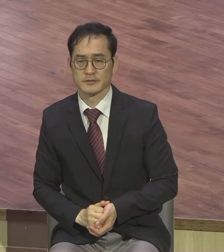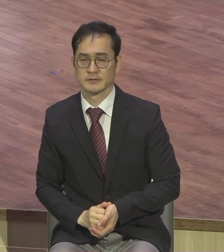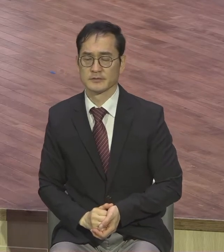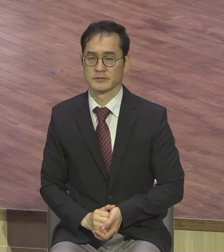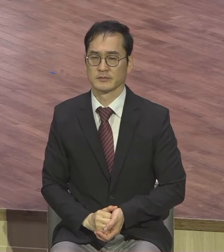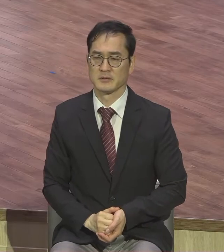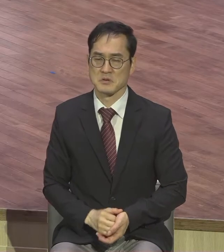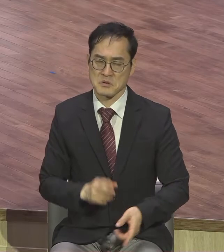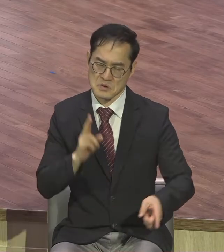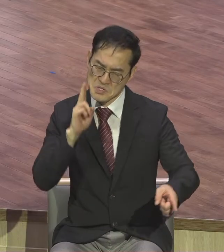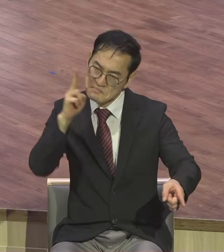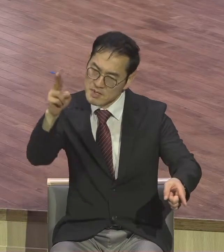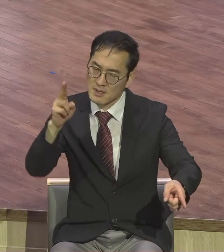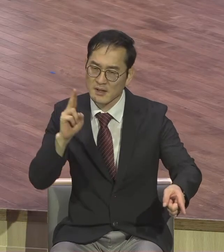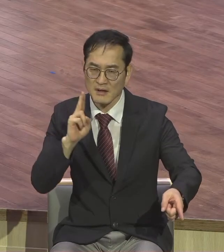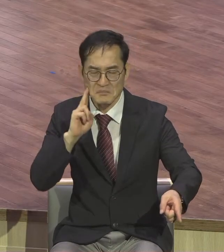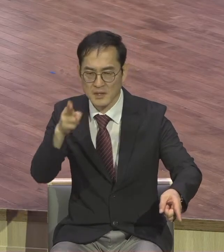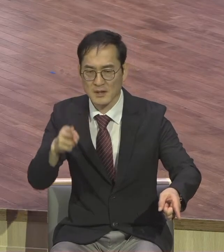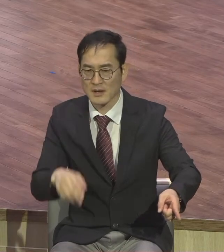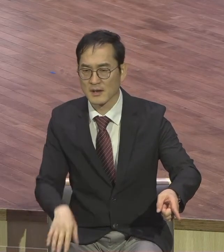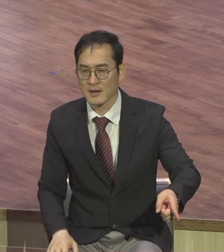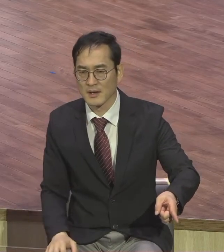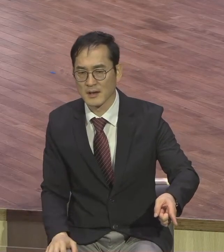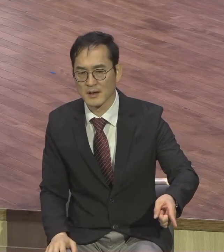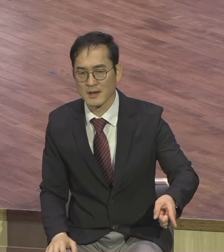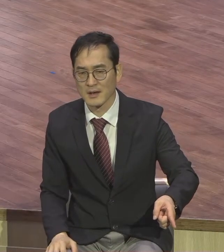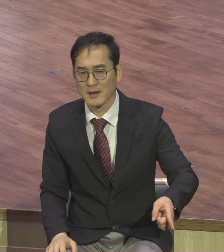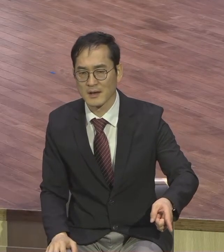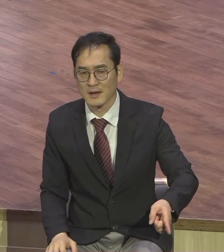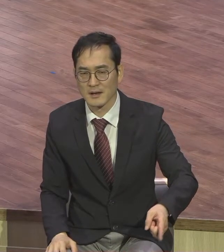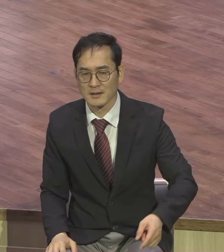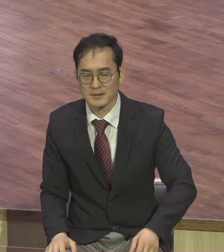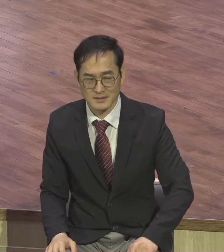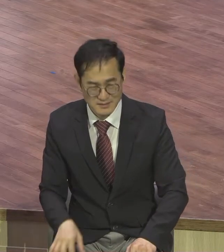아시겠어요 화 있을진저